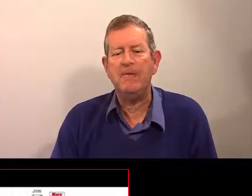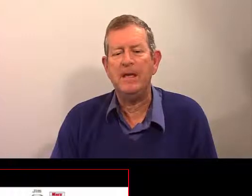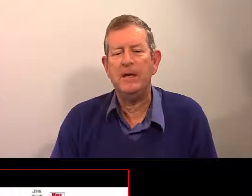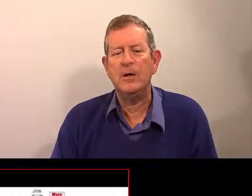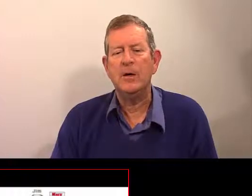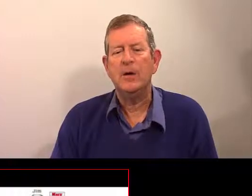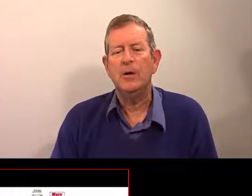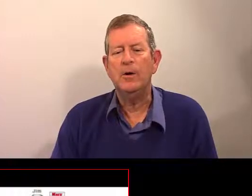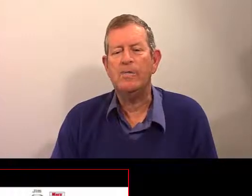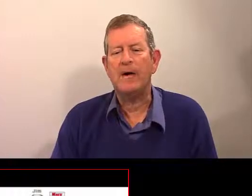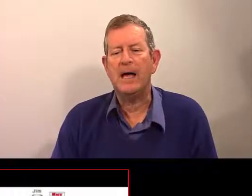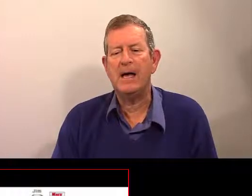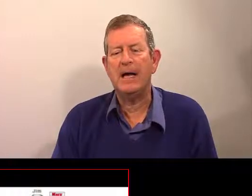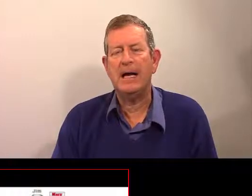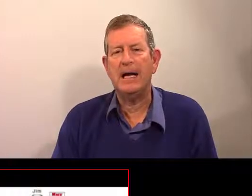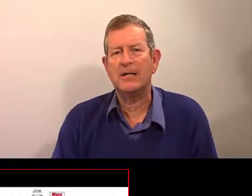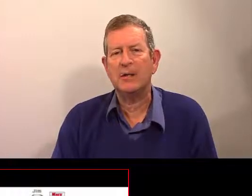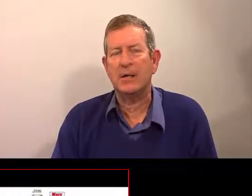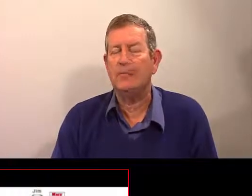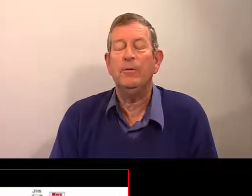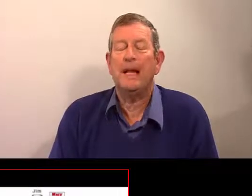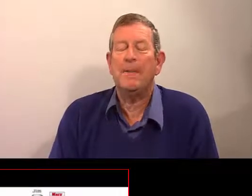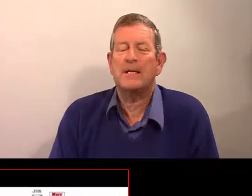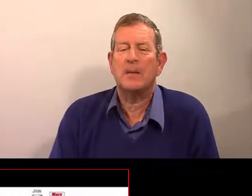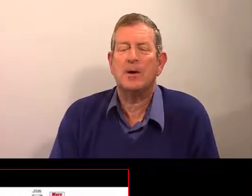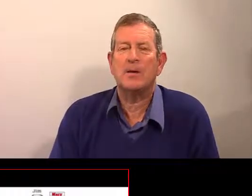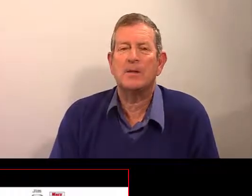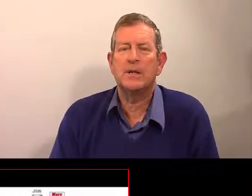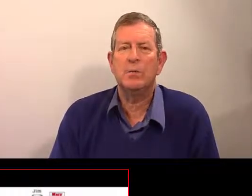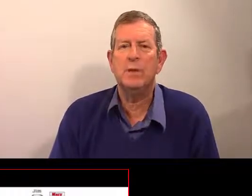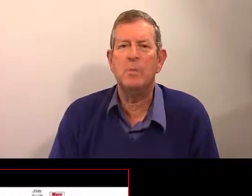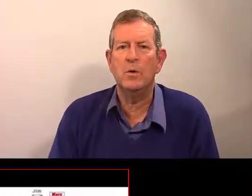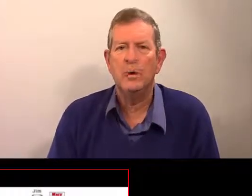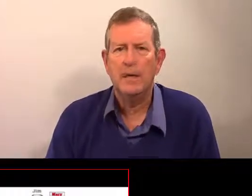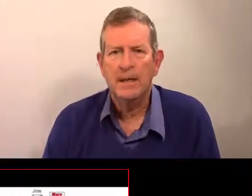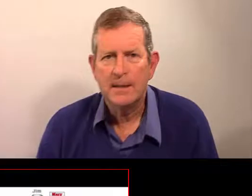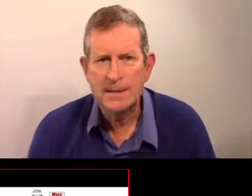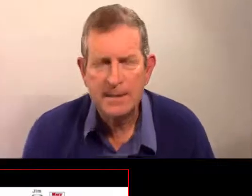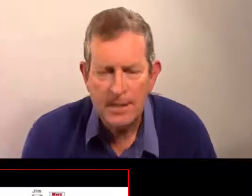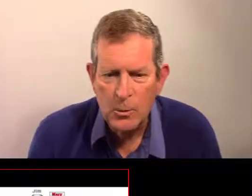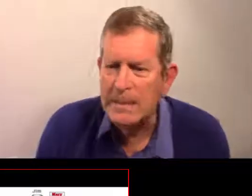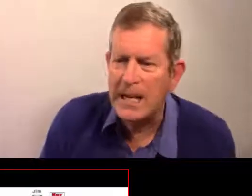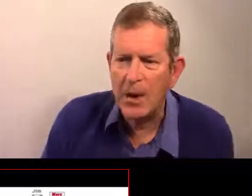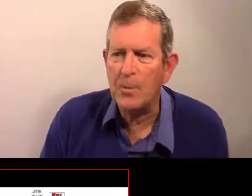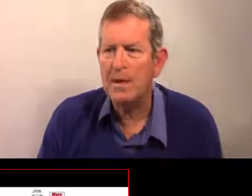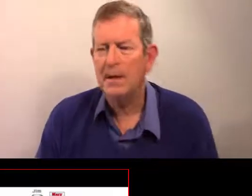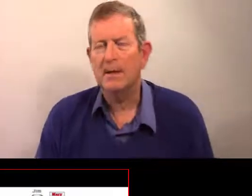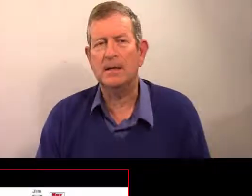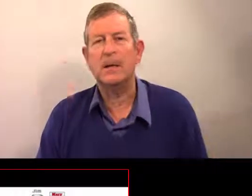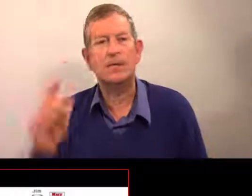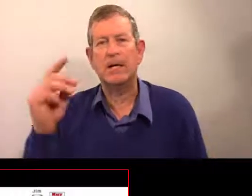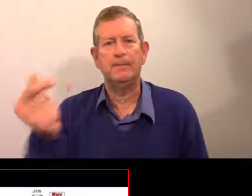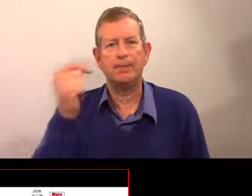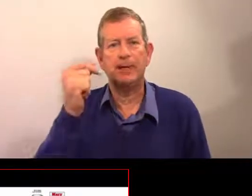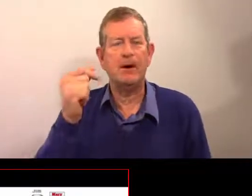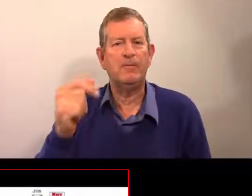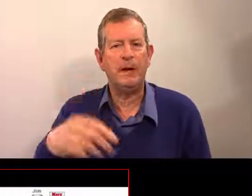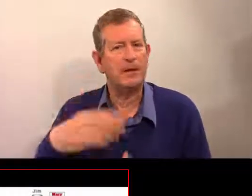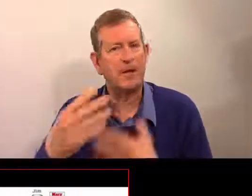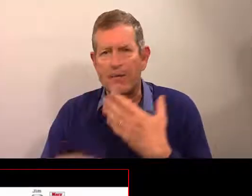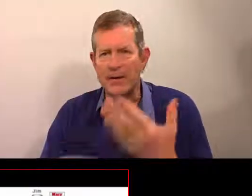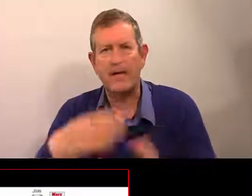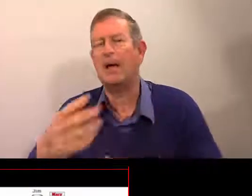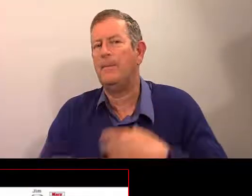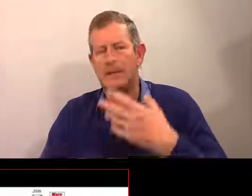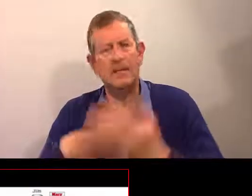la fille, le frère et la sœur. Vous n'allez pas apprendre ces huit mots, ces huit termes, comme ça. Il va